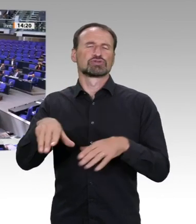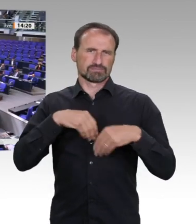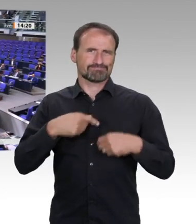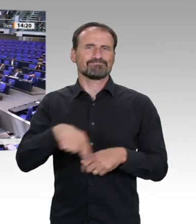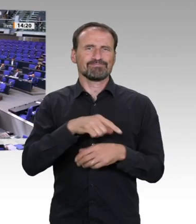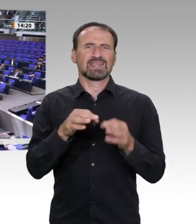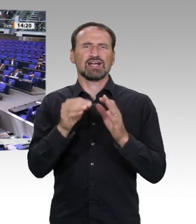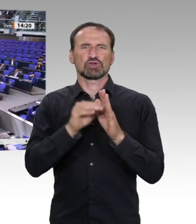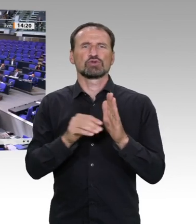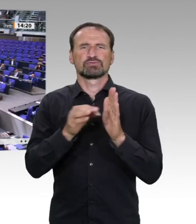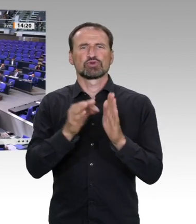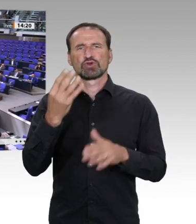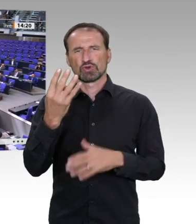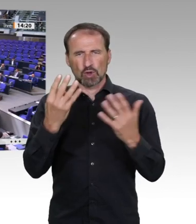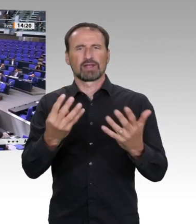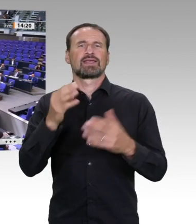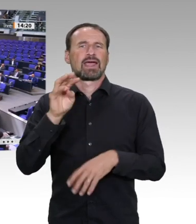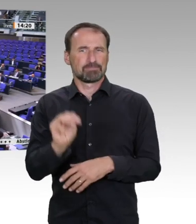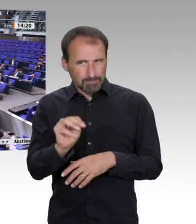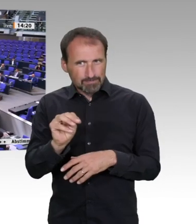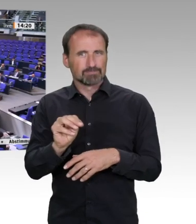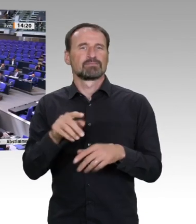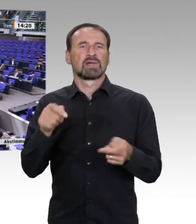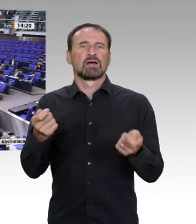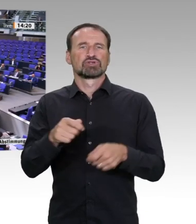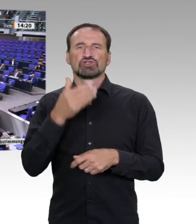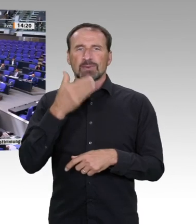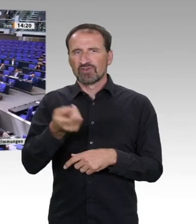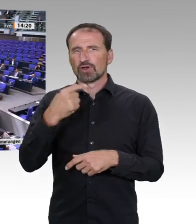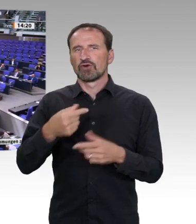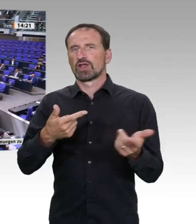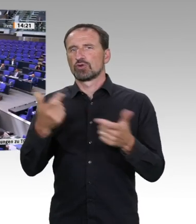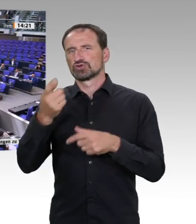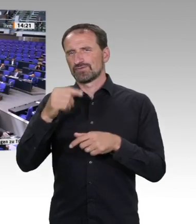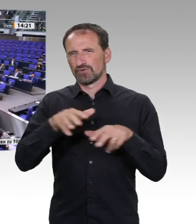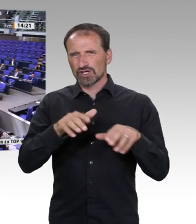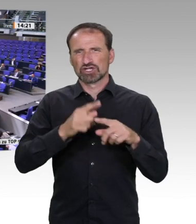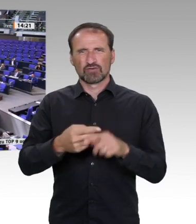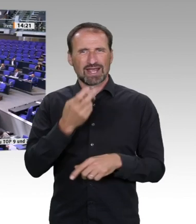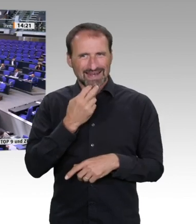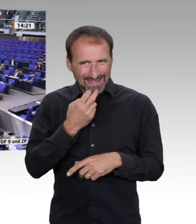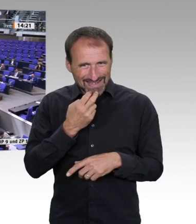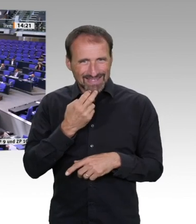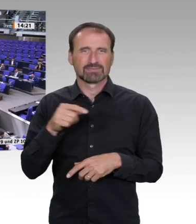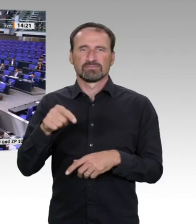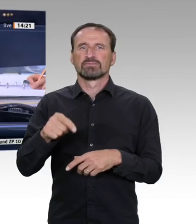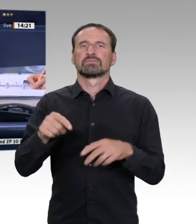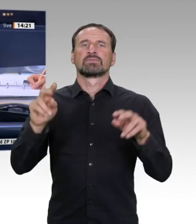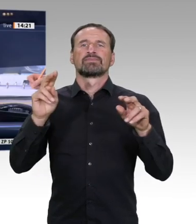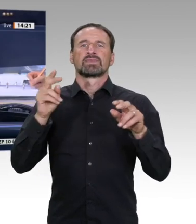AfD. Gegenprobe. Linke und Grüne. Enthaltung der FDP. Die Beschlussempfehlung des